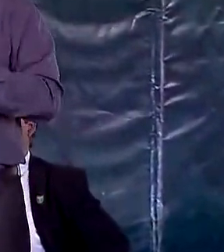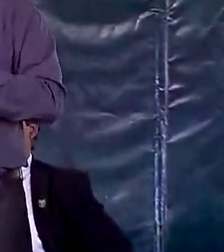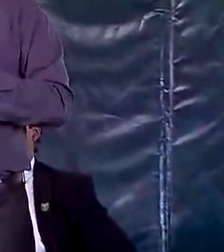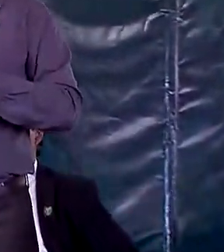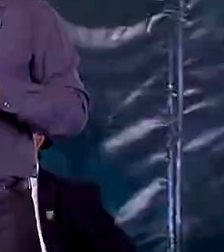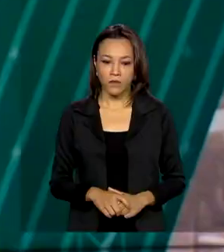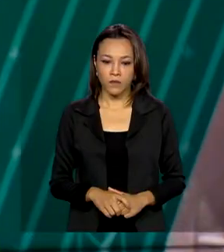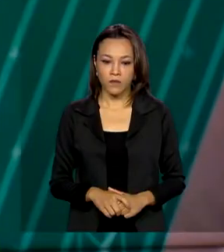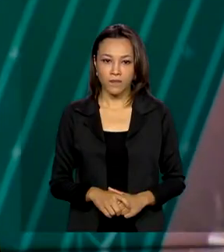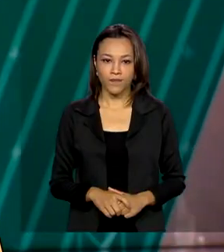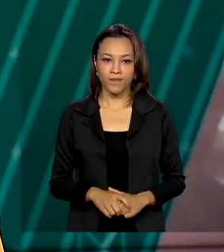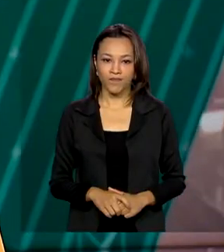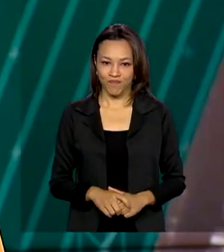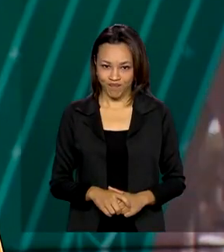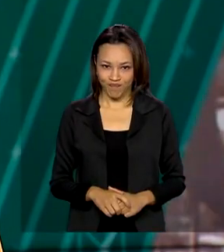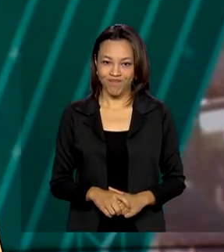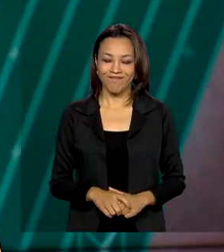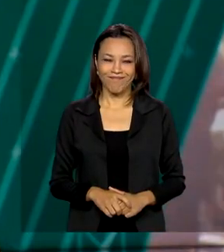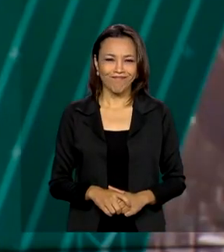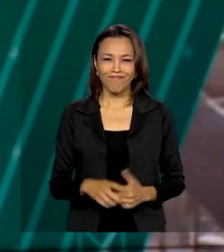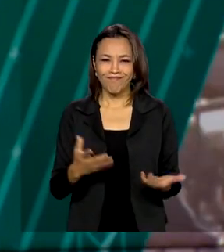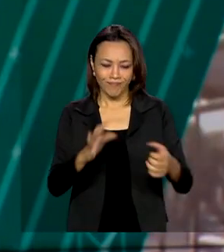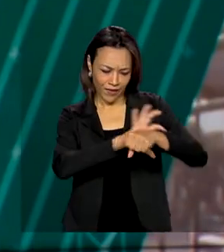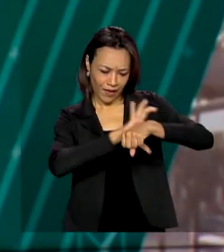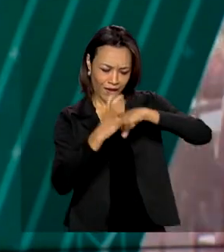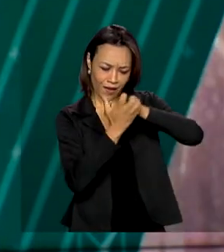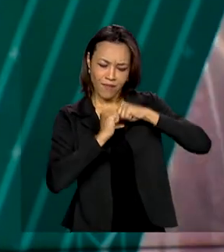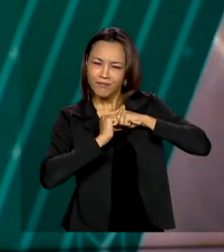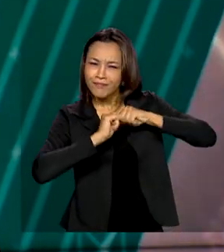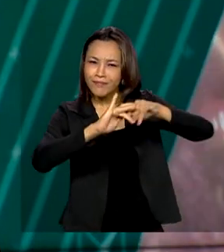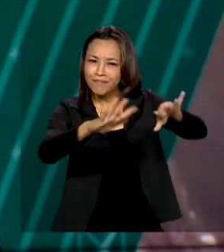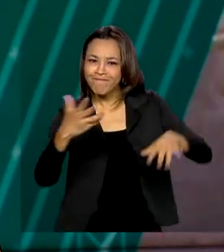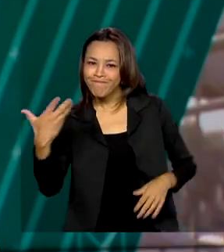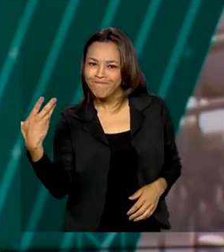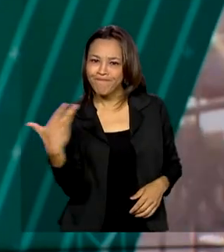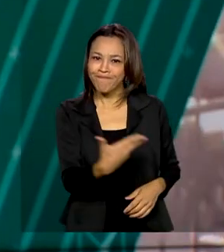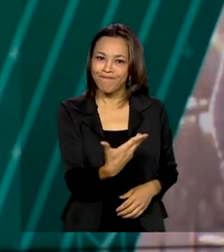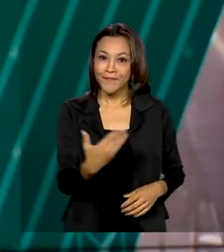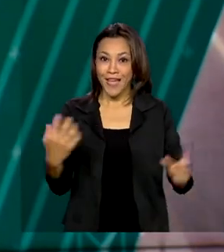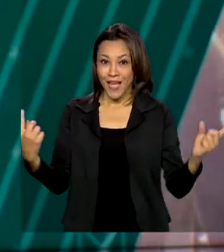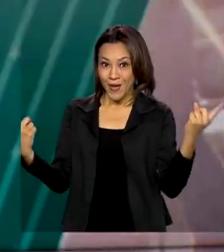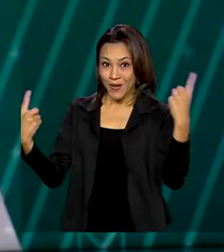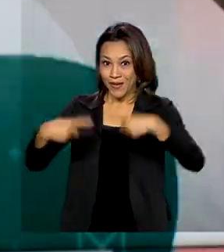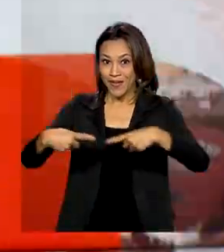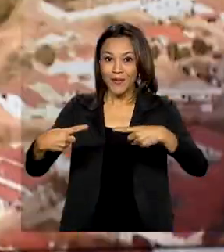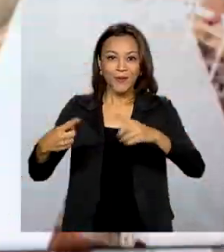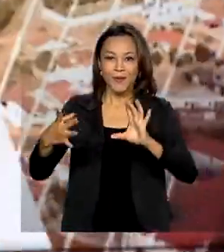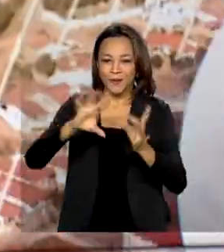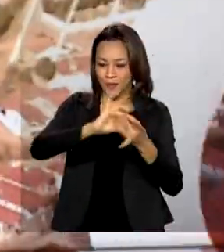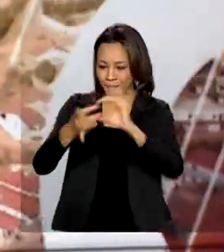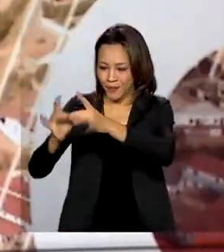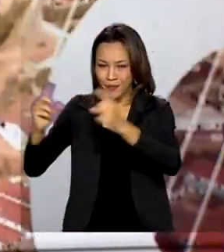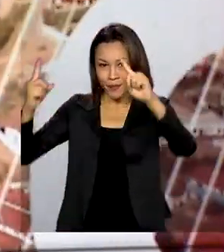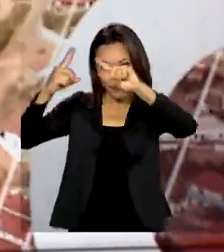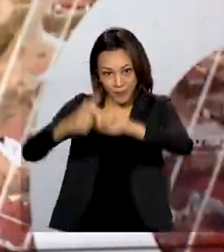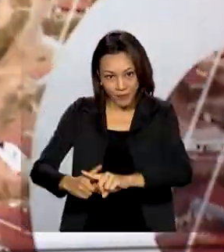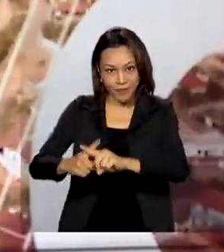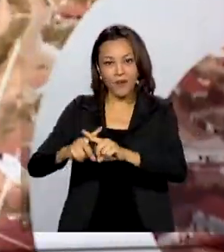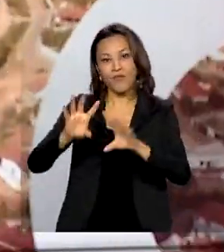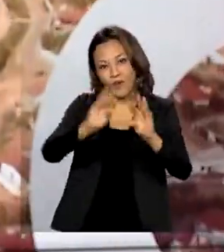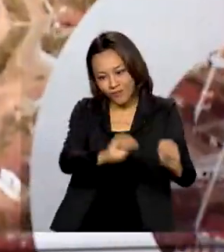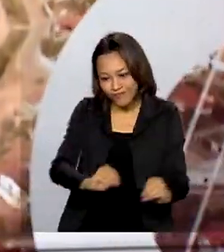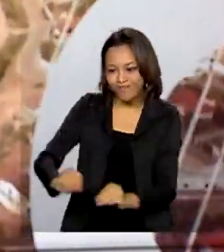governo. Com a pandemia do novo coronavírus, as Olimpíadas, que seriam este ano, foram adiadas.